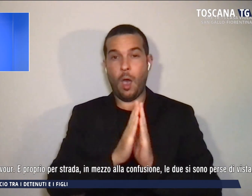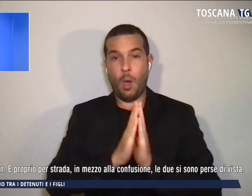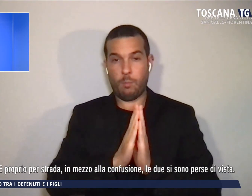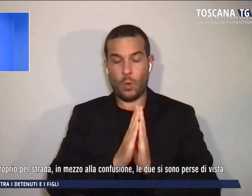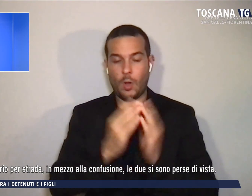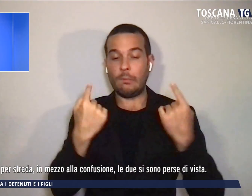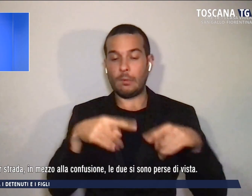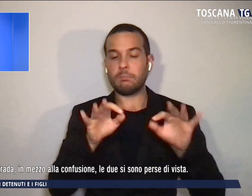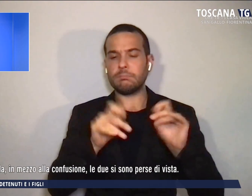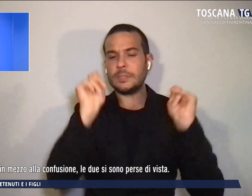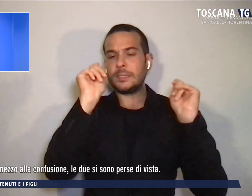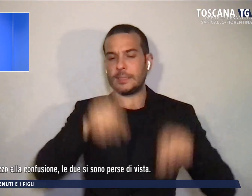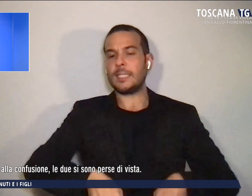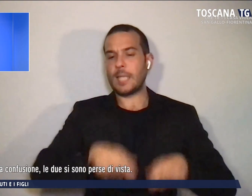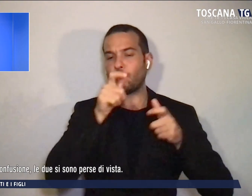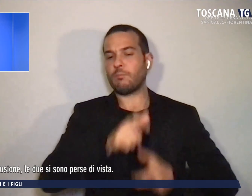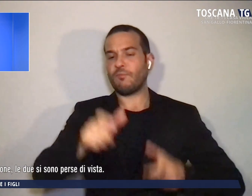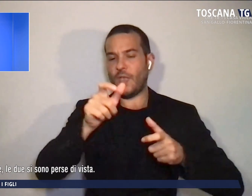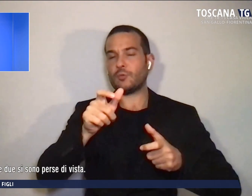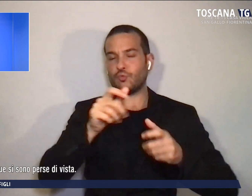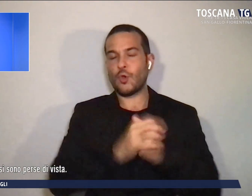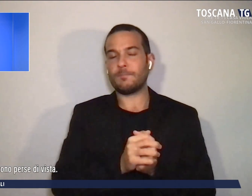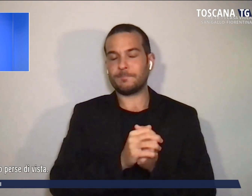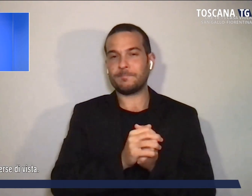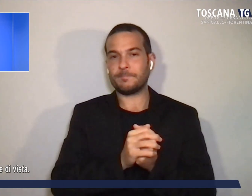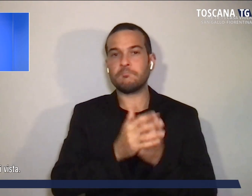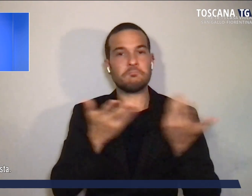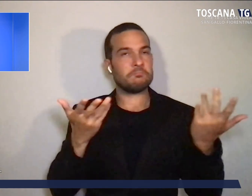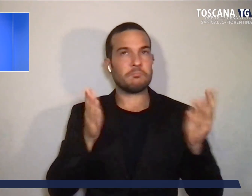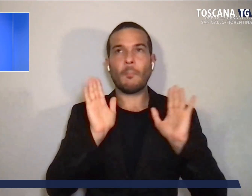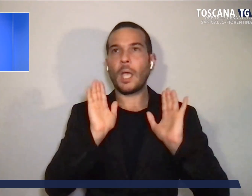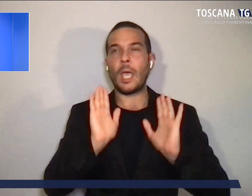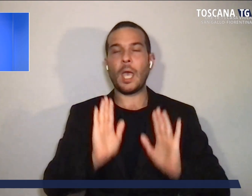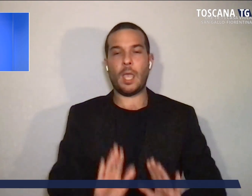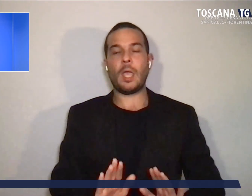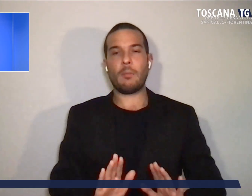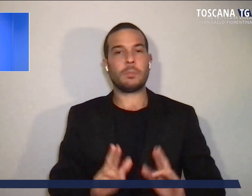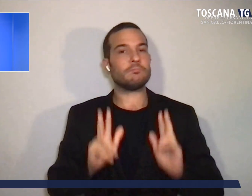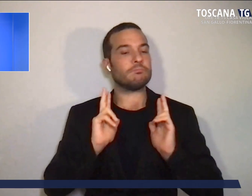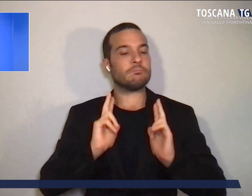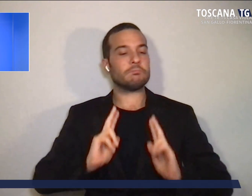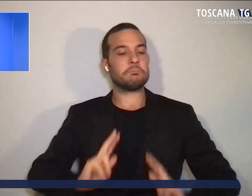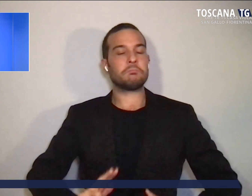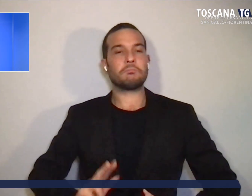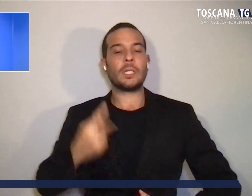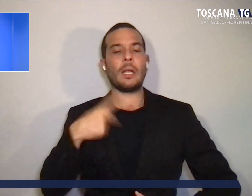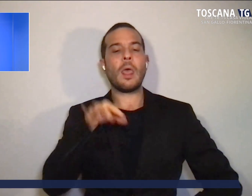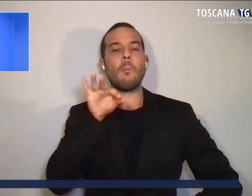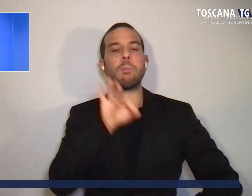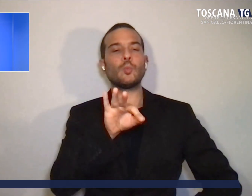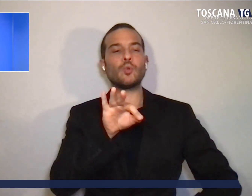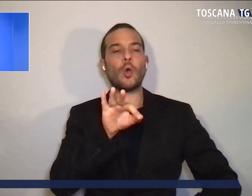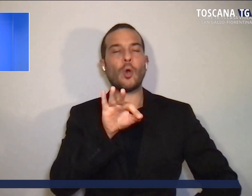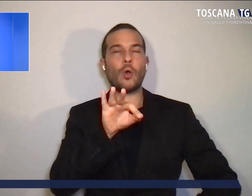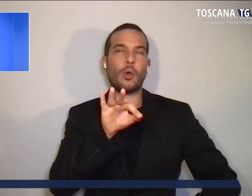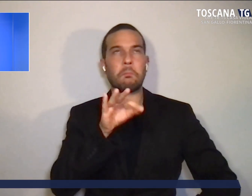turistico e, rimanendo calma, lo ha preso come punto di riferimento per essere